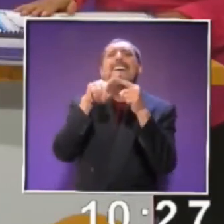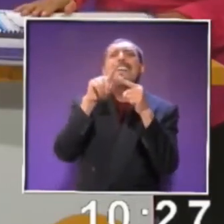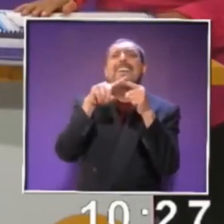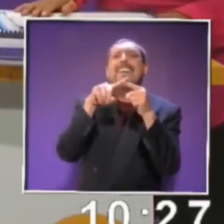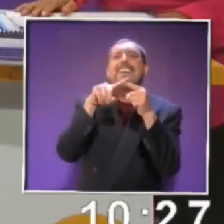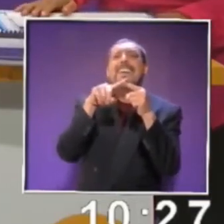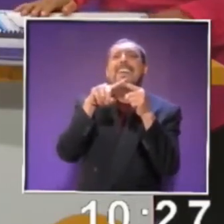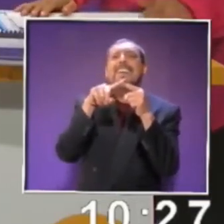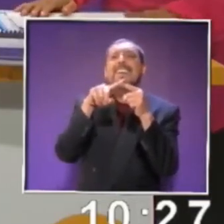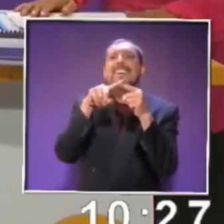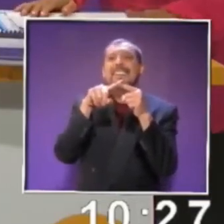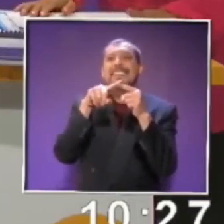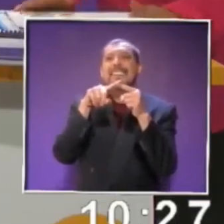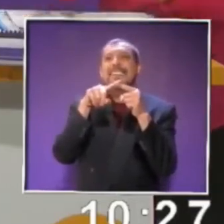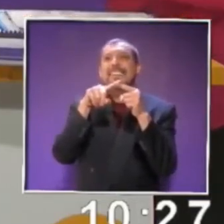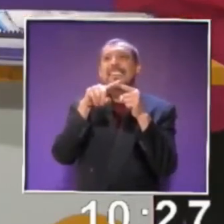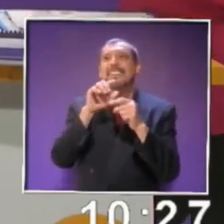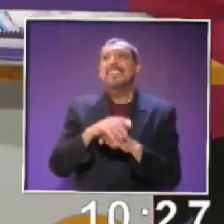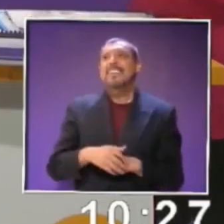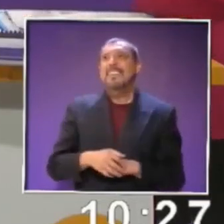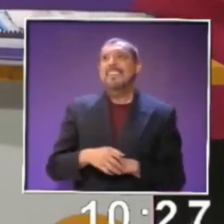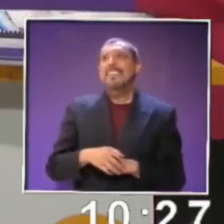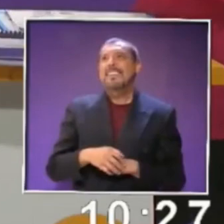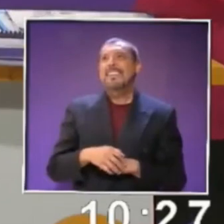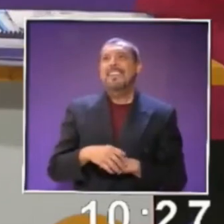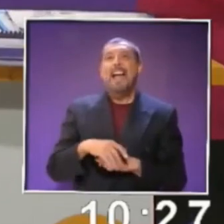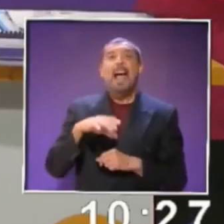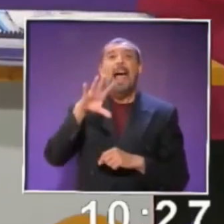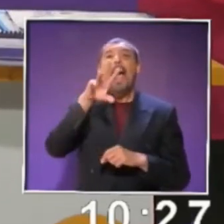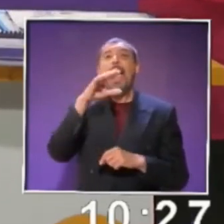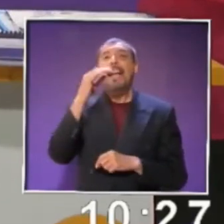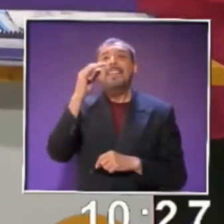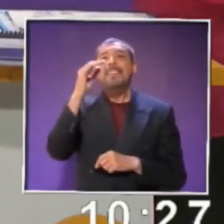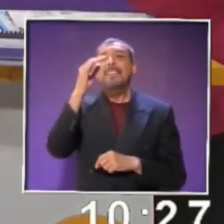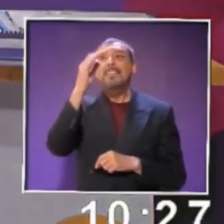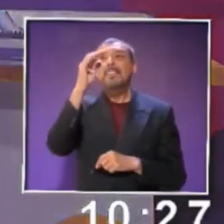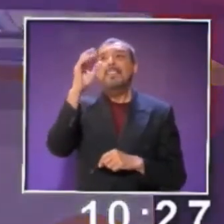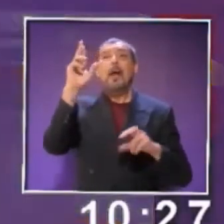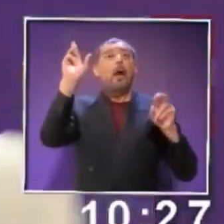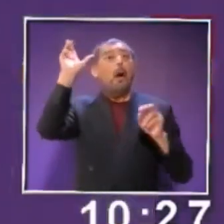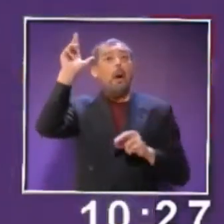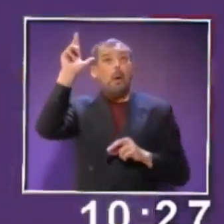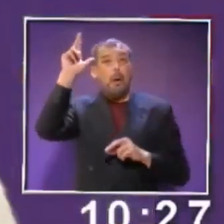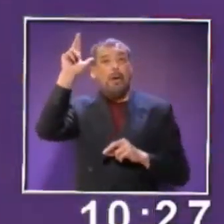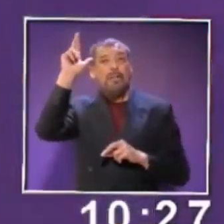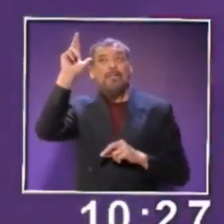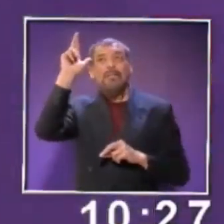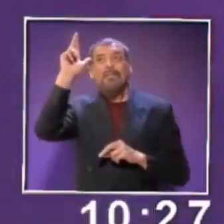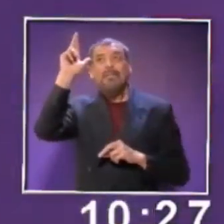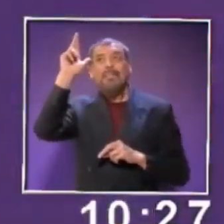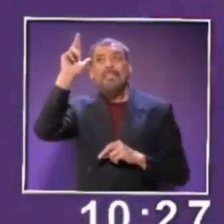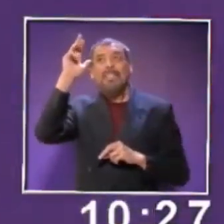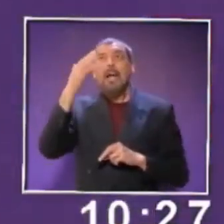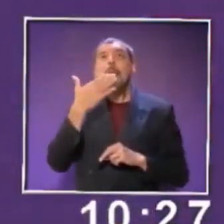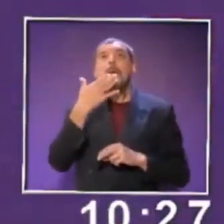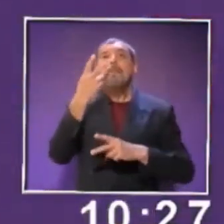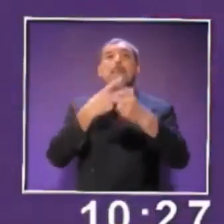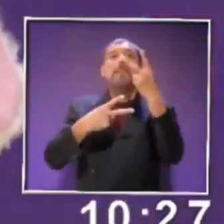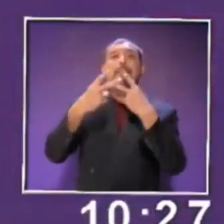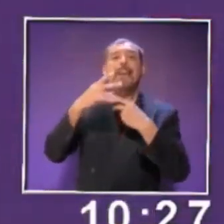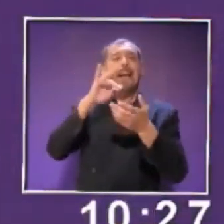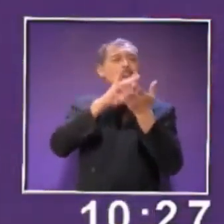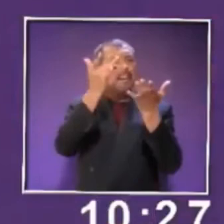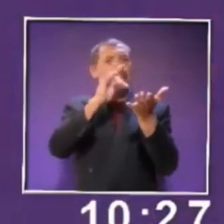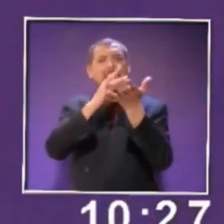¡A Neko! ¡Démosle un fuerte aplauso! Hola, Neko, bienvenido. Gracias, gracias.